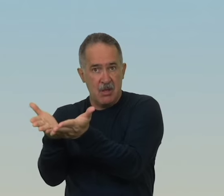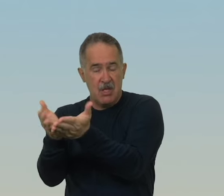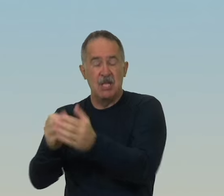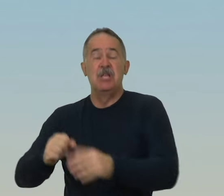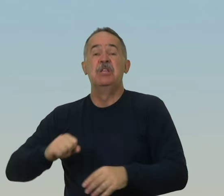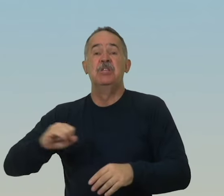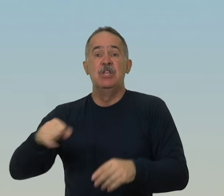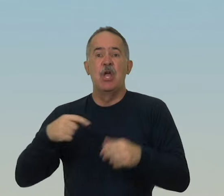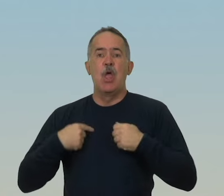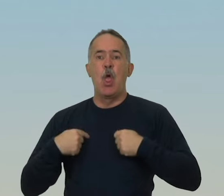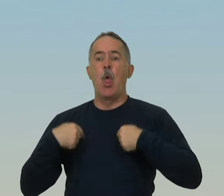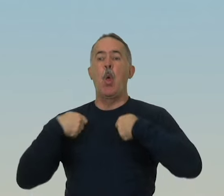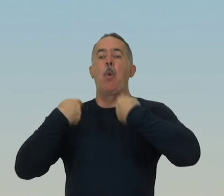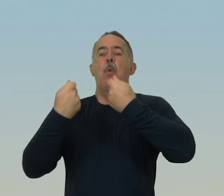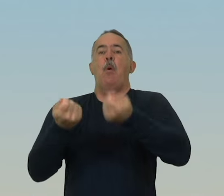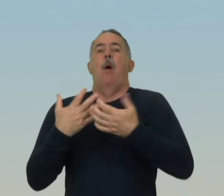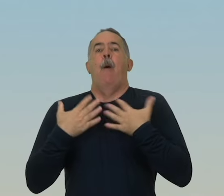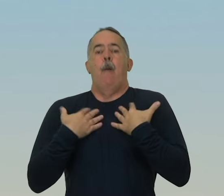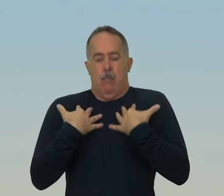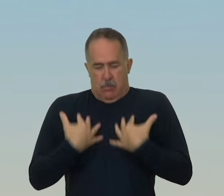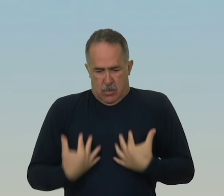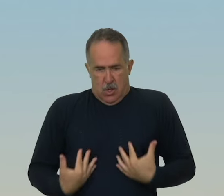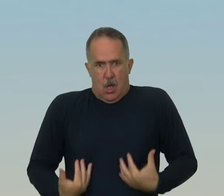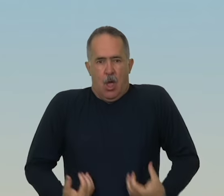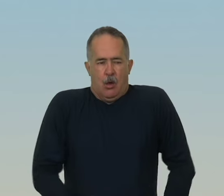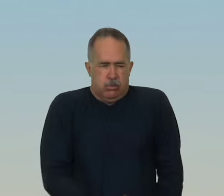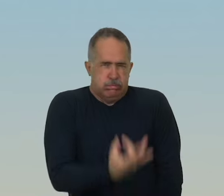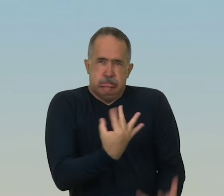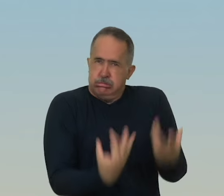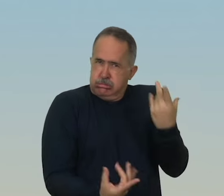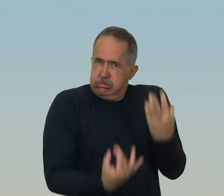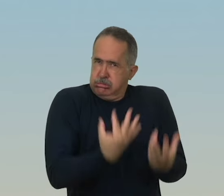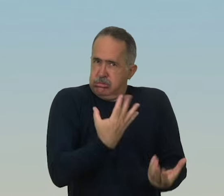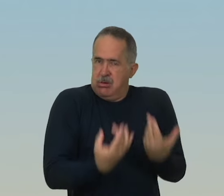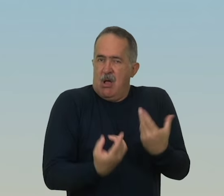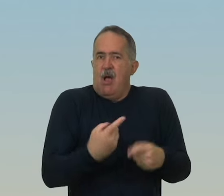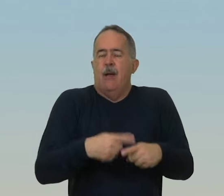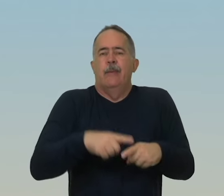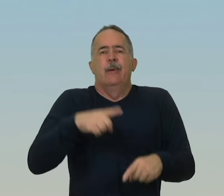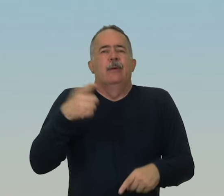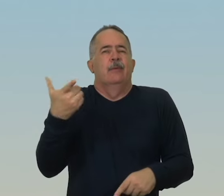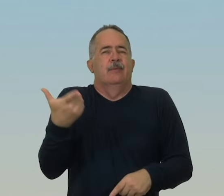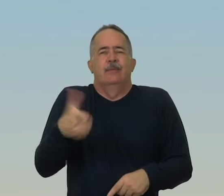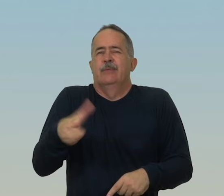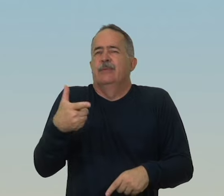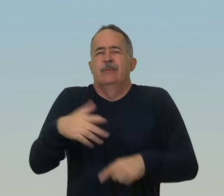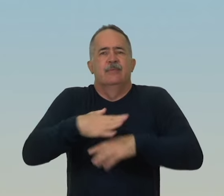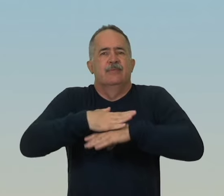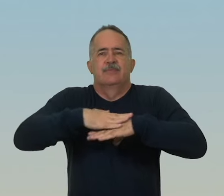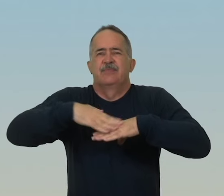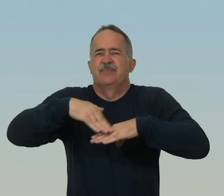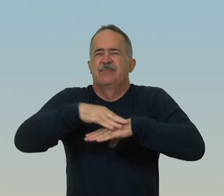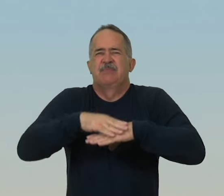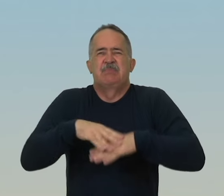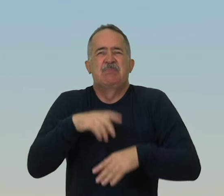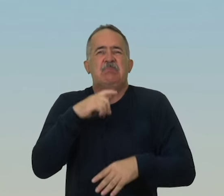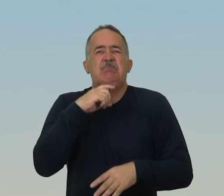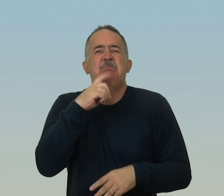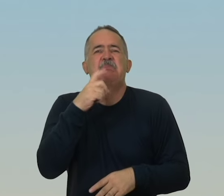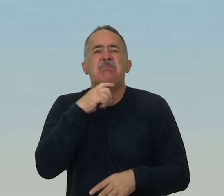entregasse o meu corpo às chamas, mas não tivesse caridade, isso de nada me